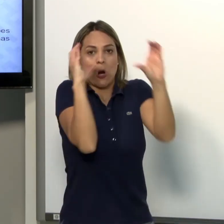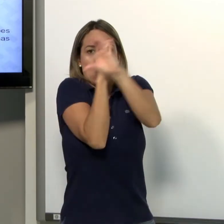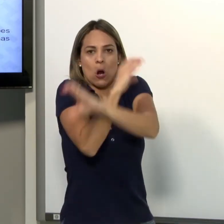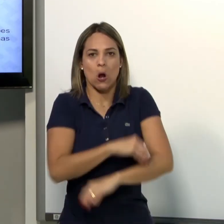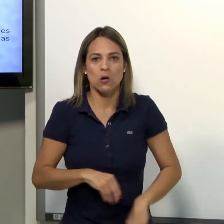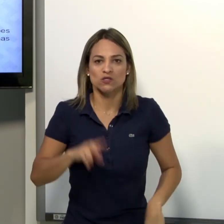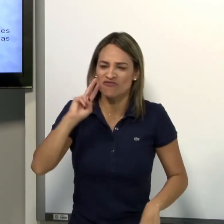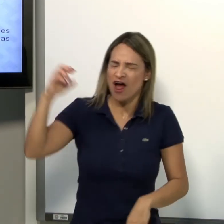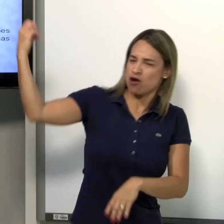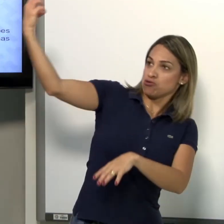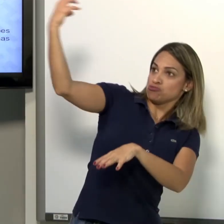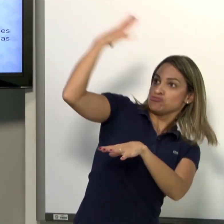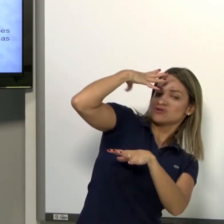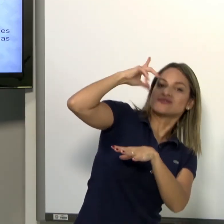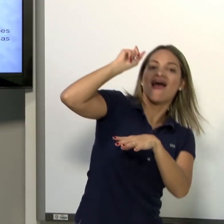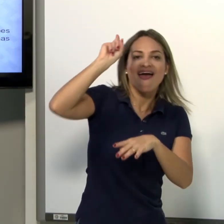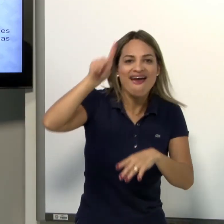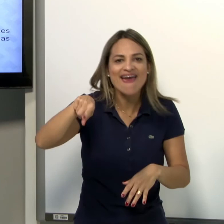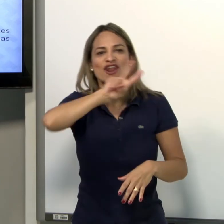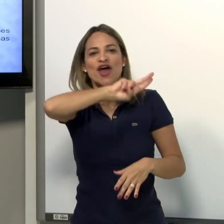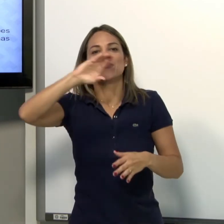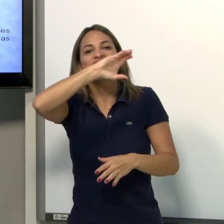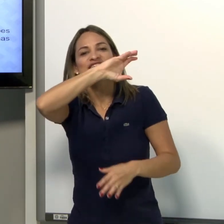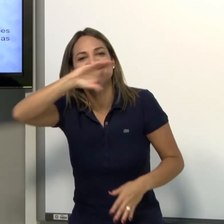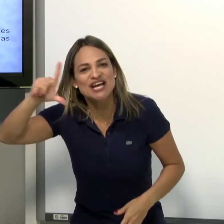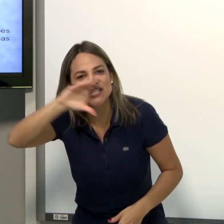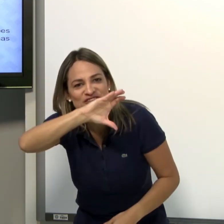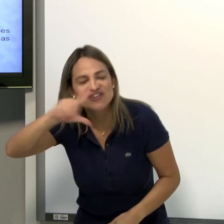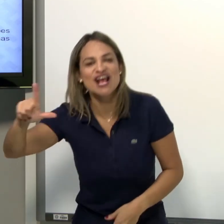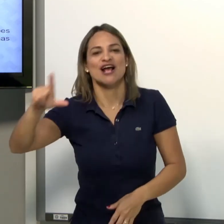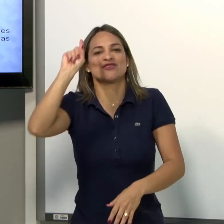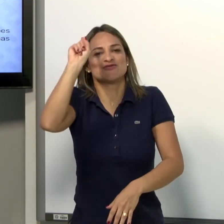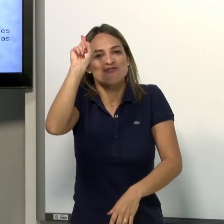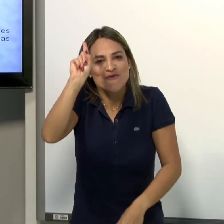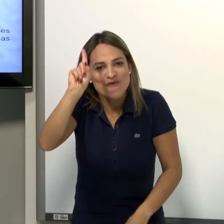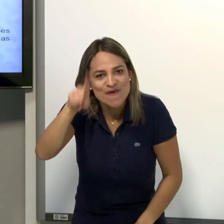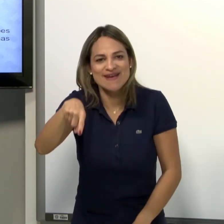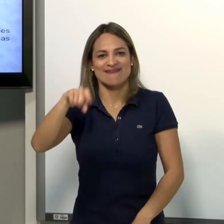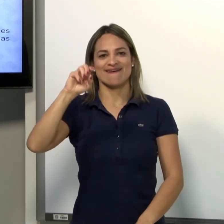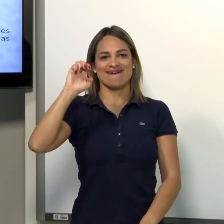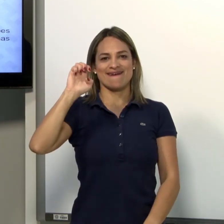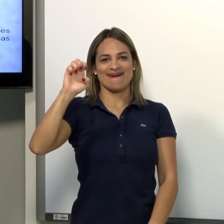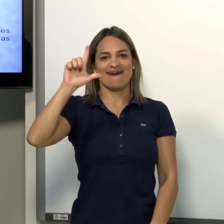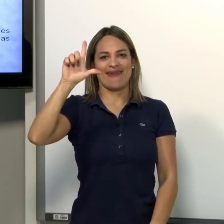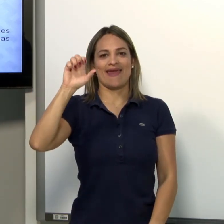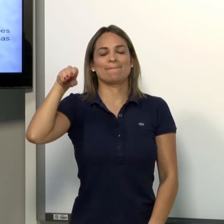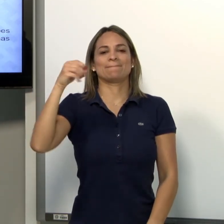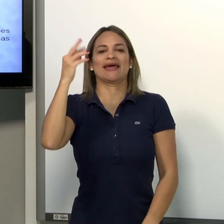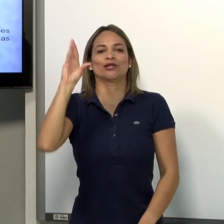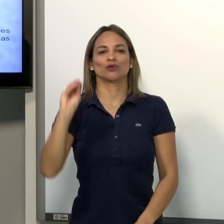quente. O sol também. Então, esse é o classificador de elemento.